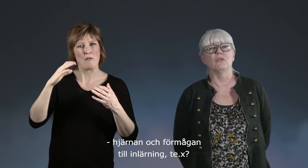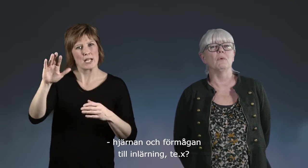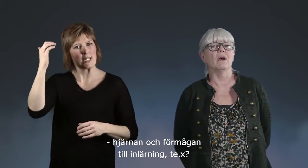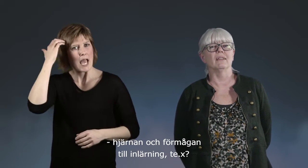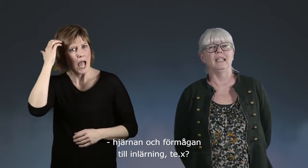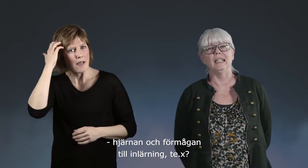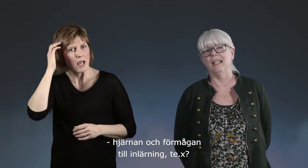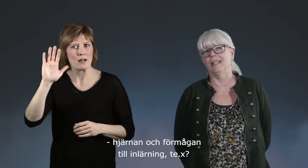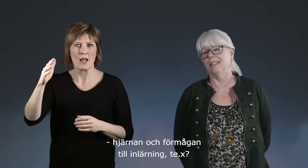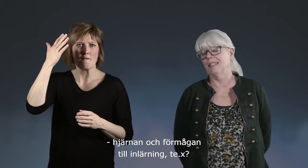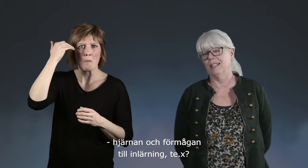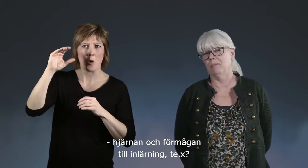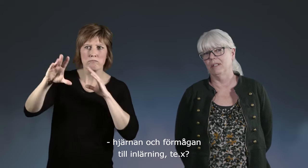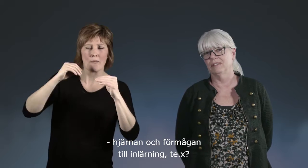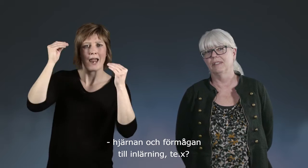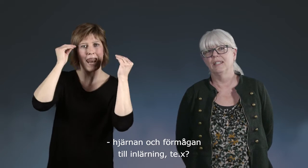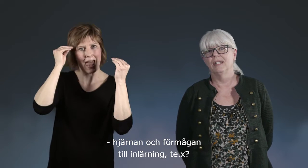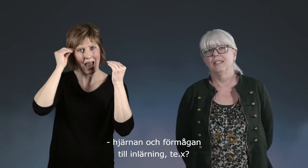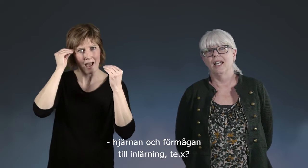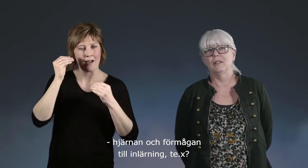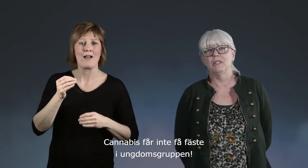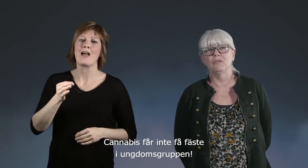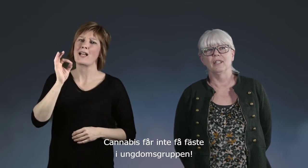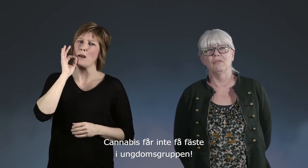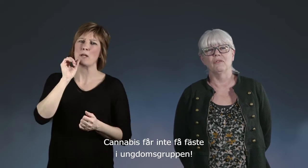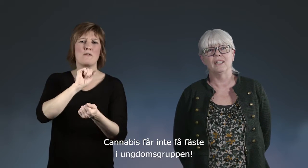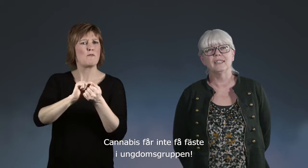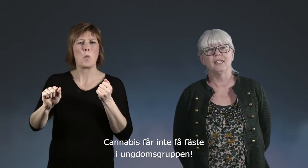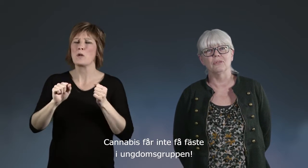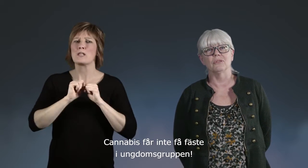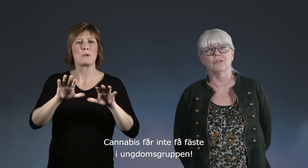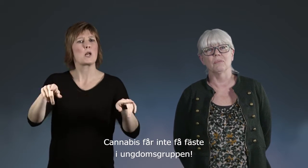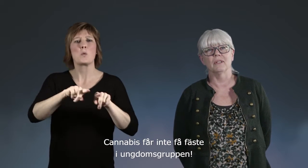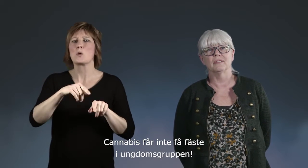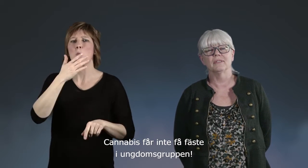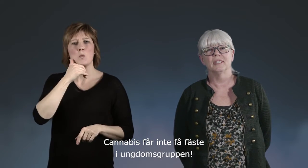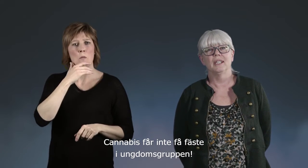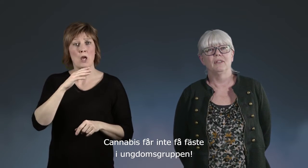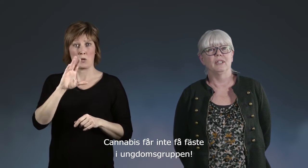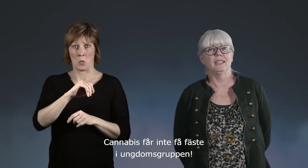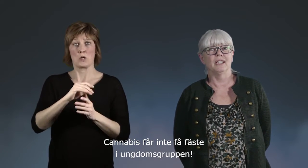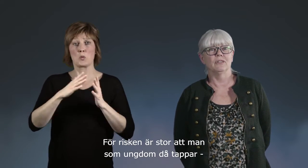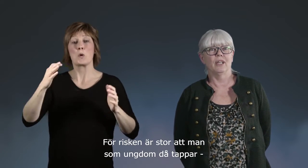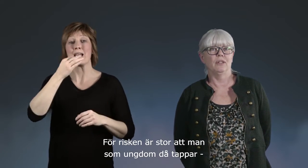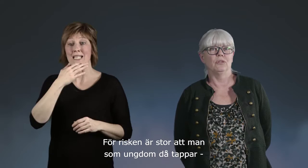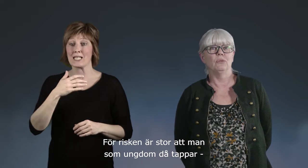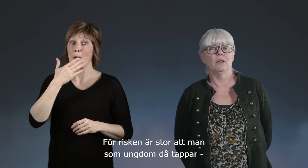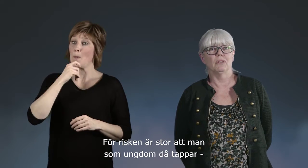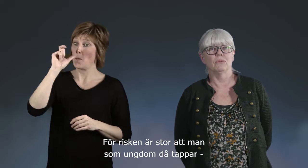förmågan till inlärning till exempel? Cannabis får inte få fäste i ungdomsgruppen. För risken är ju stor att man som